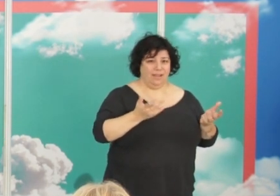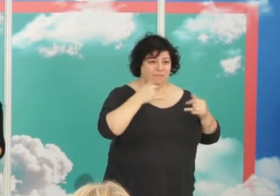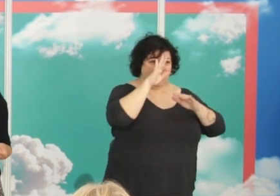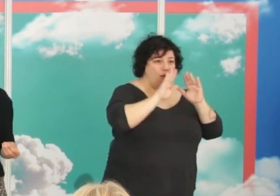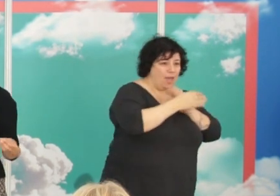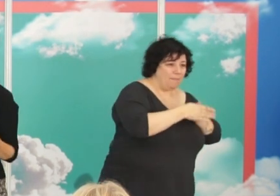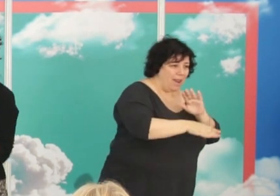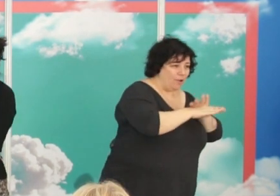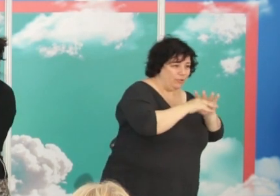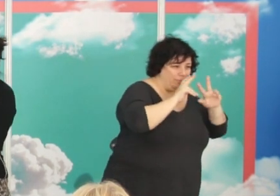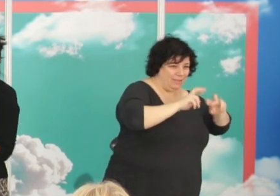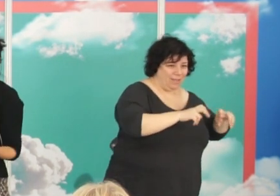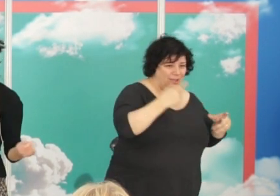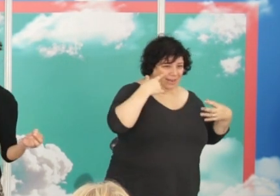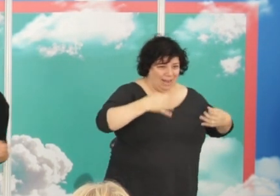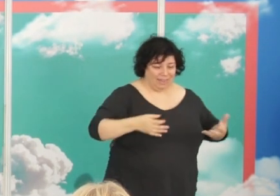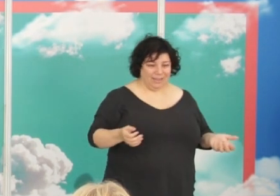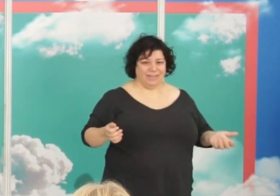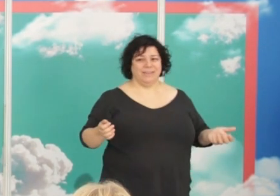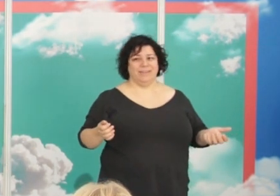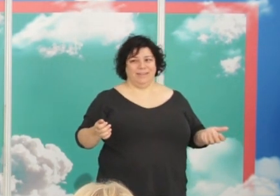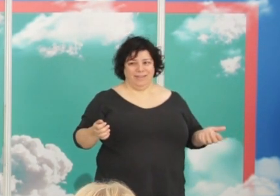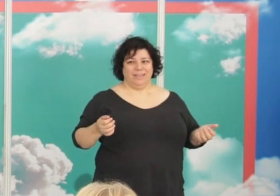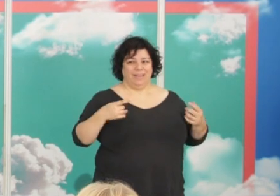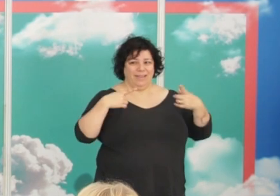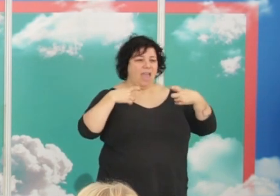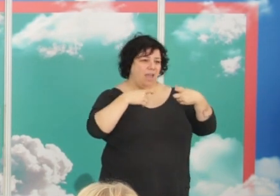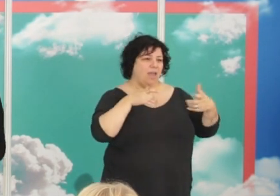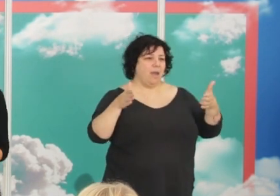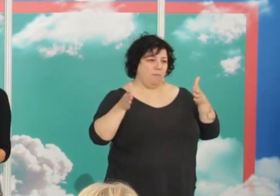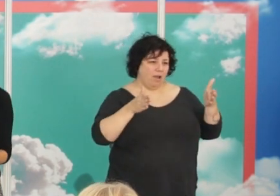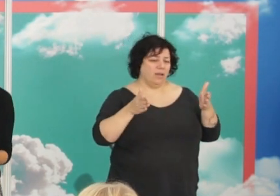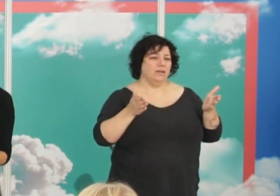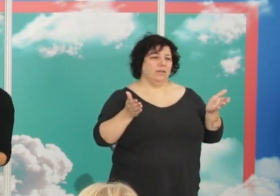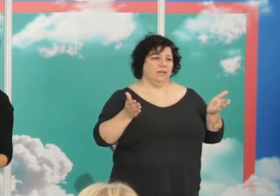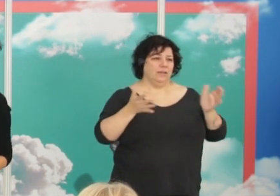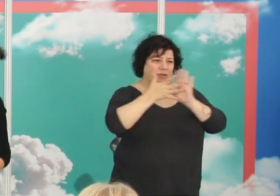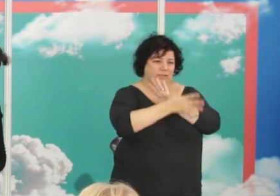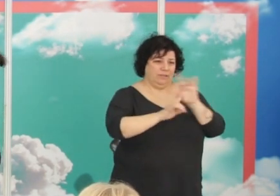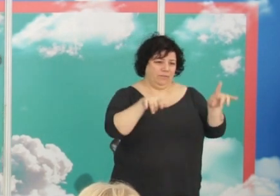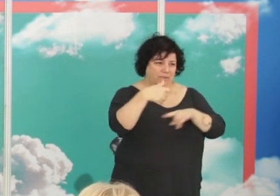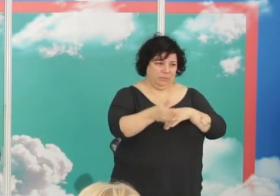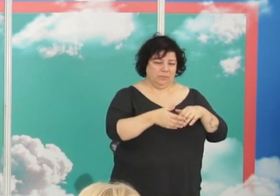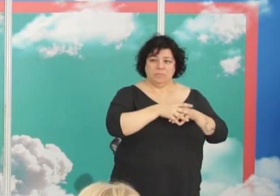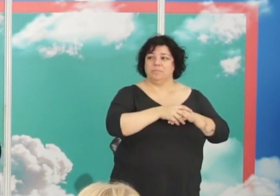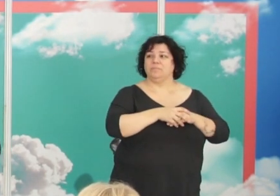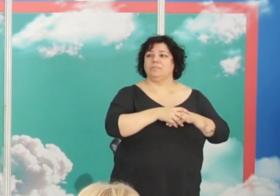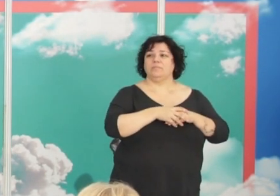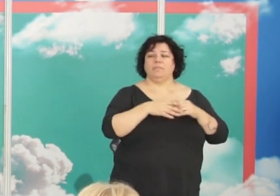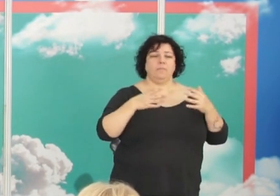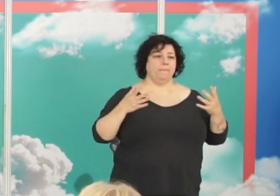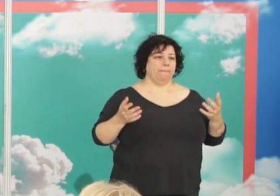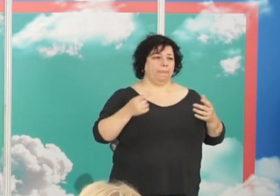Esta es la realidad de las guerras y de toda esa basura. Él sale en